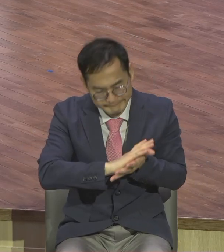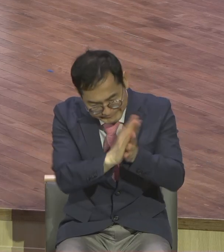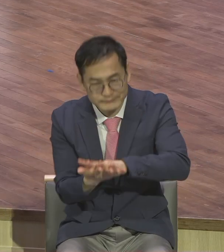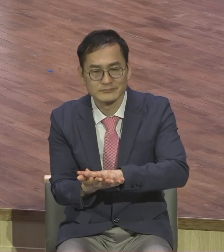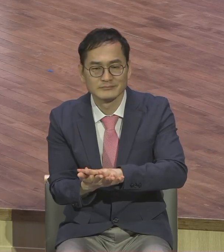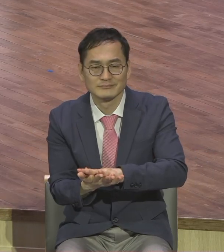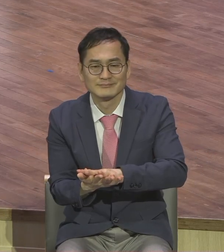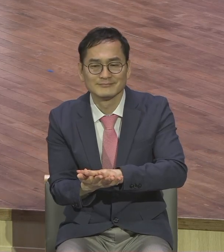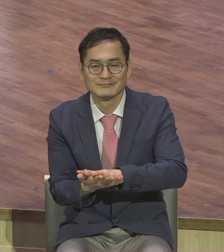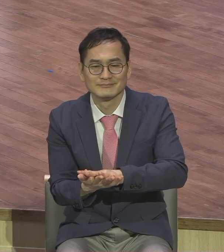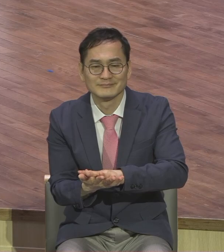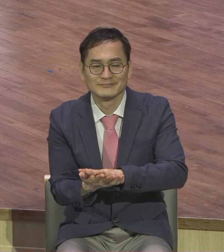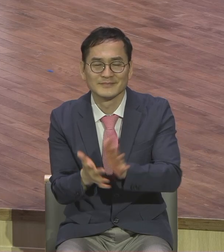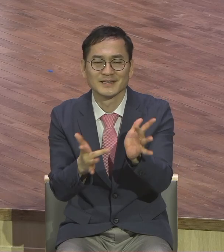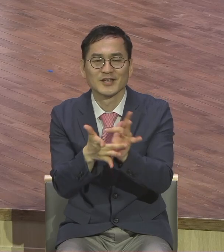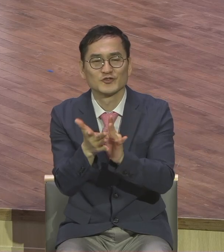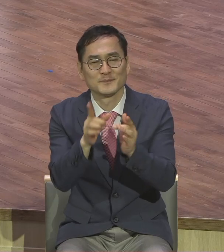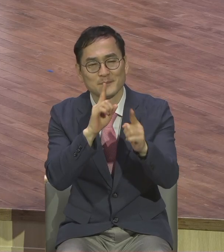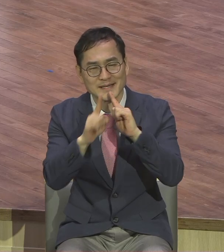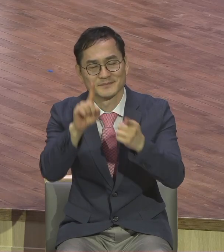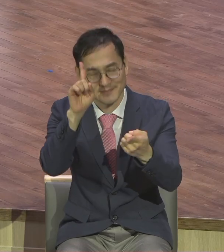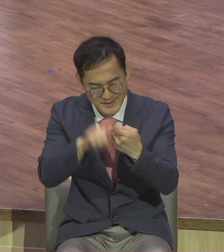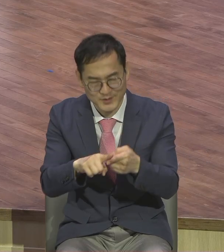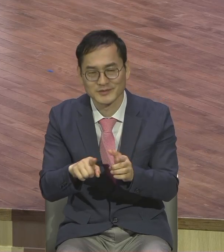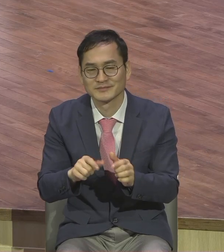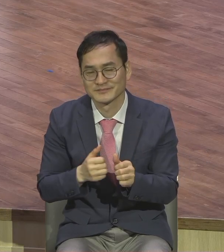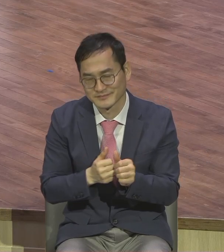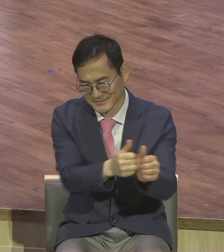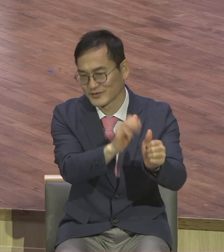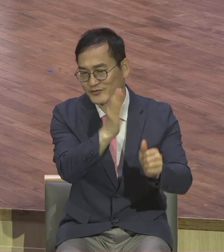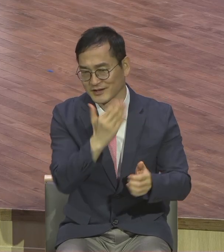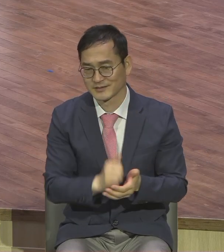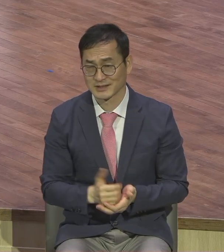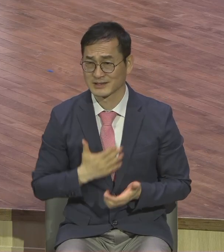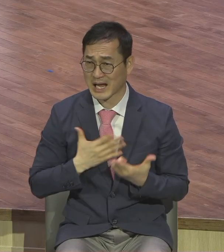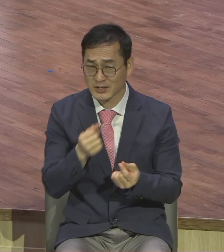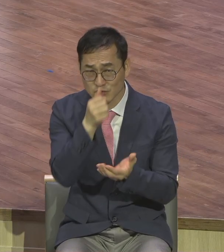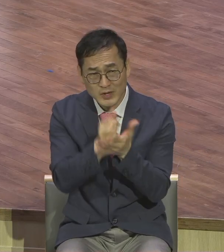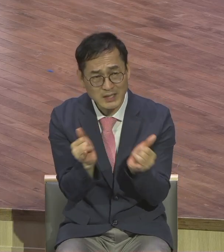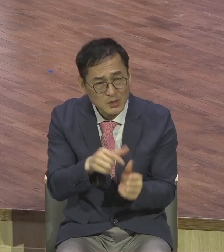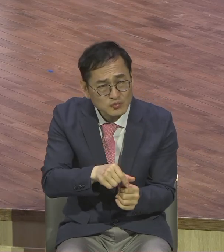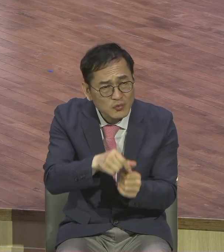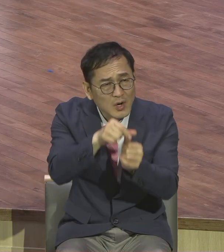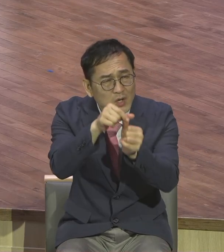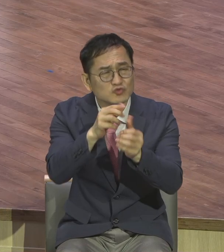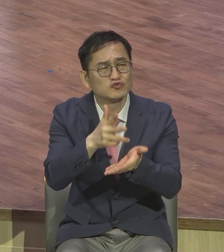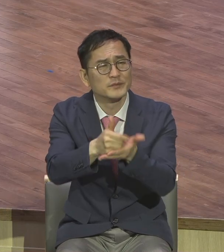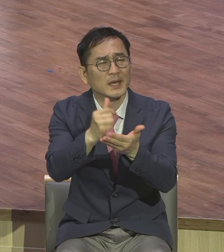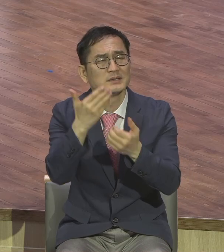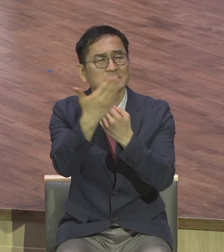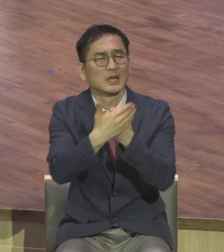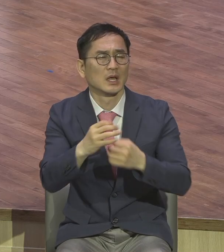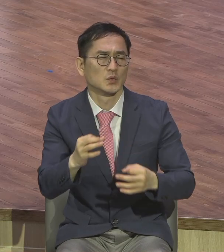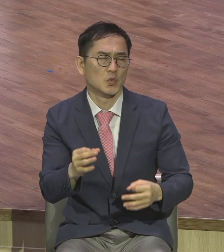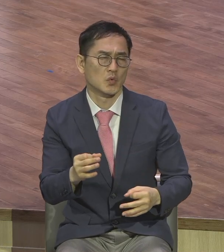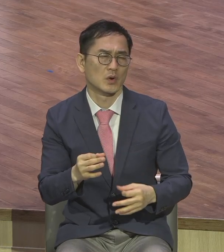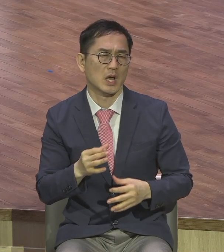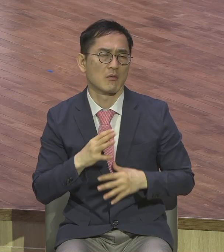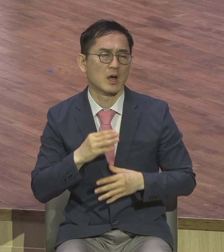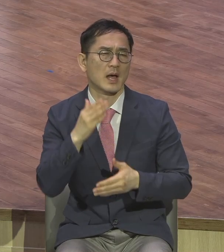되었어요. 나같은 죄인 살리신 주원에 놀랐구나. 아 하나님의 은혜로 이 쓸데없는